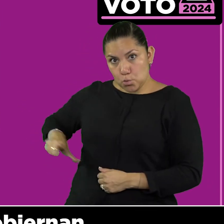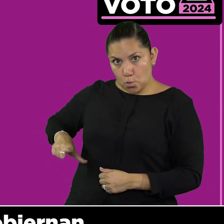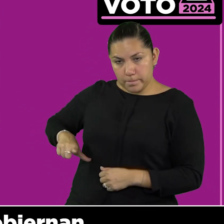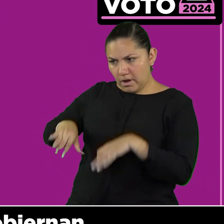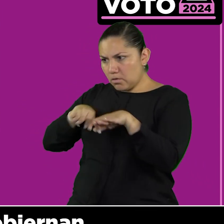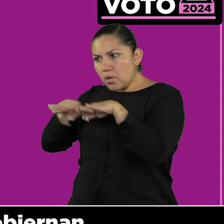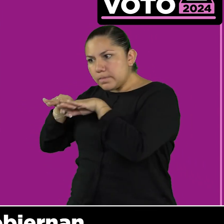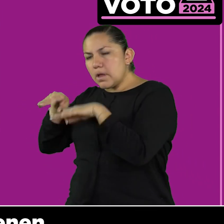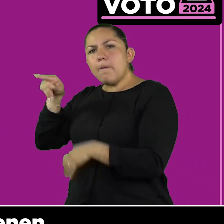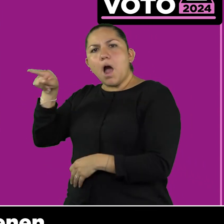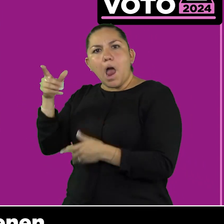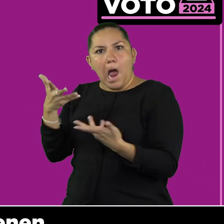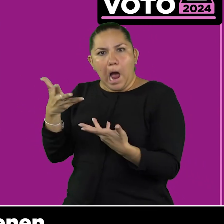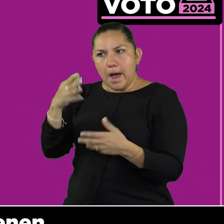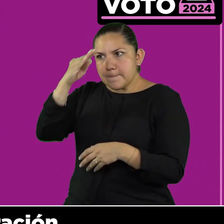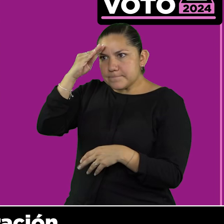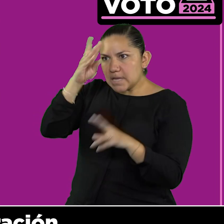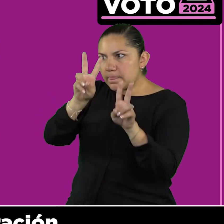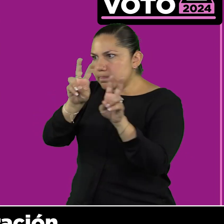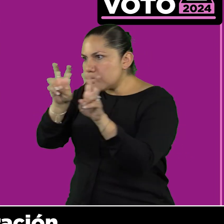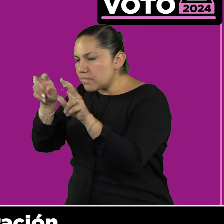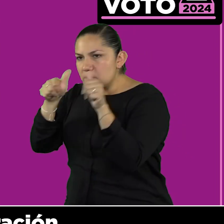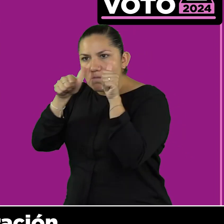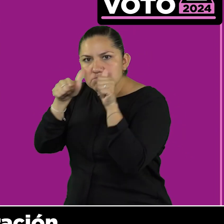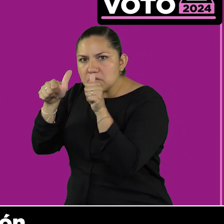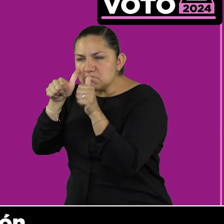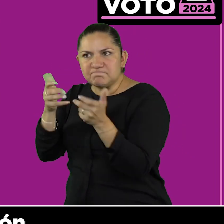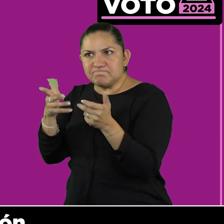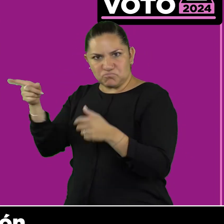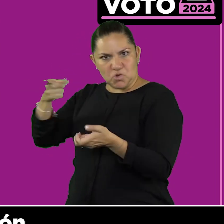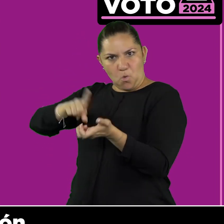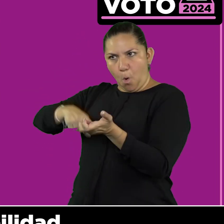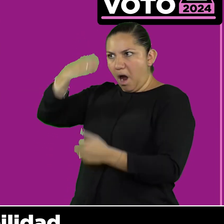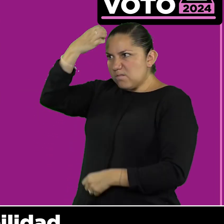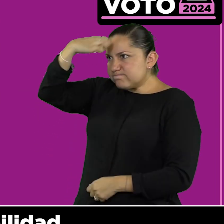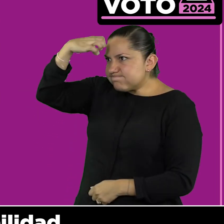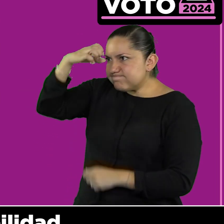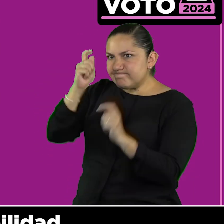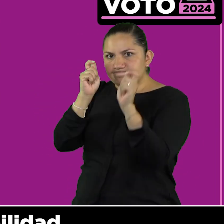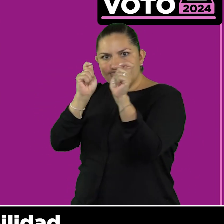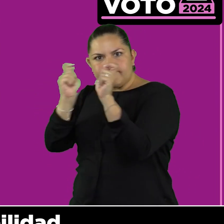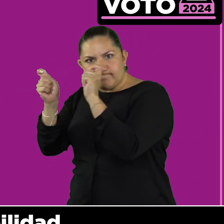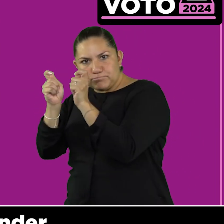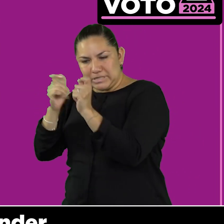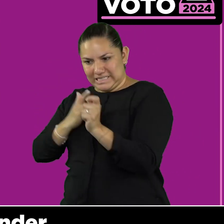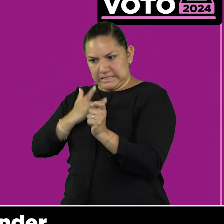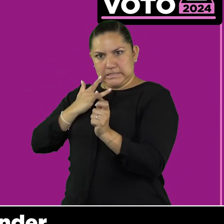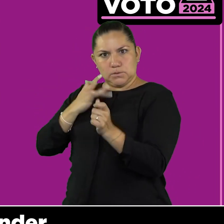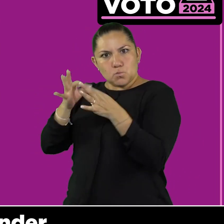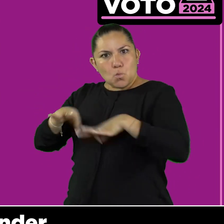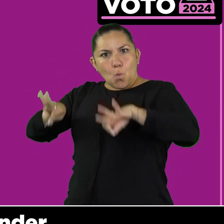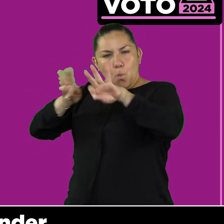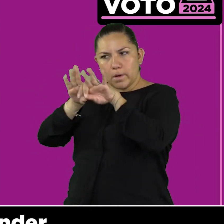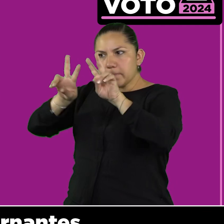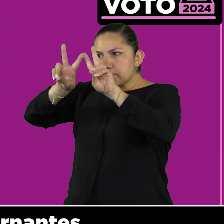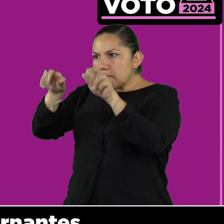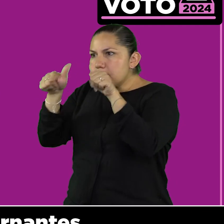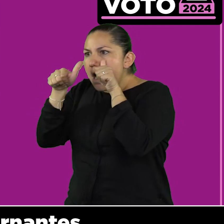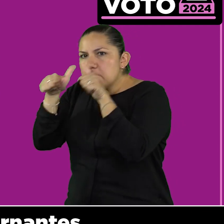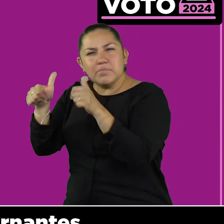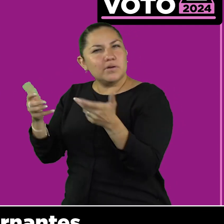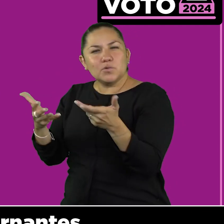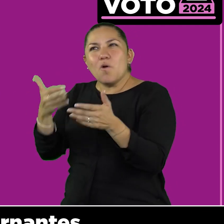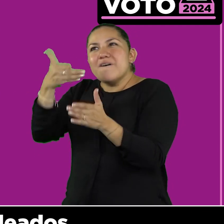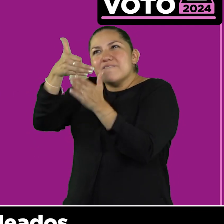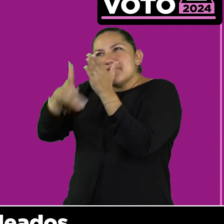quienes gobiernan, que no tienen ni la preparación, ni la visión, ni la sensibilidad para entender que